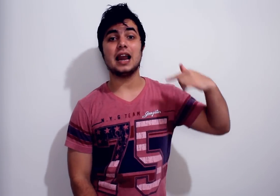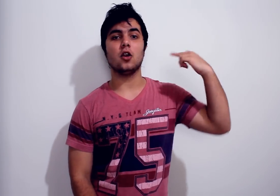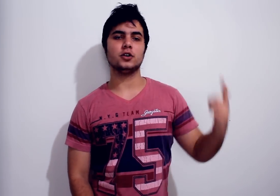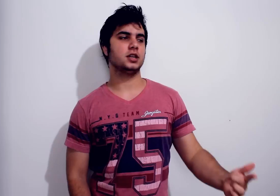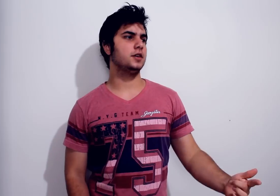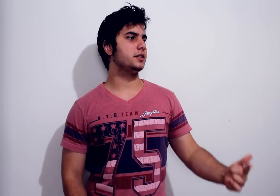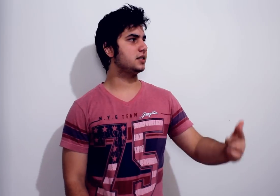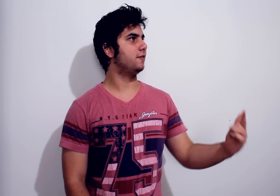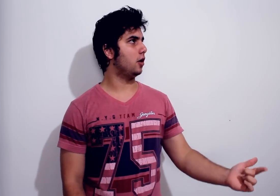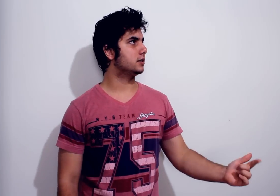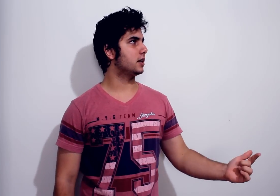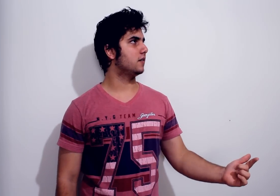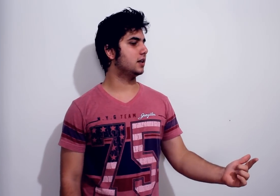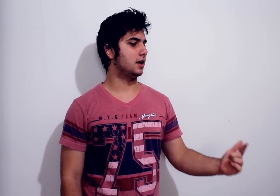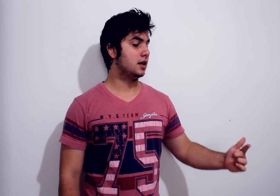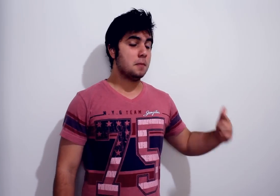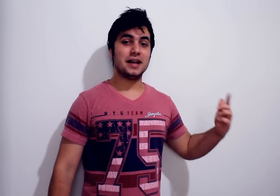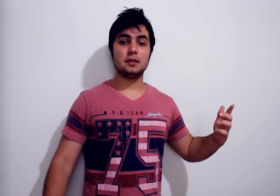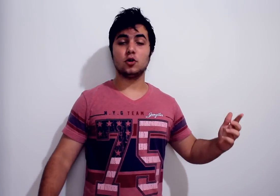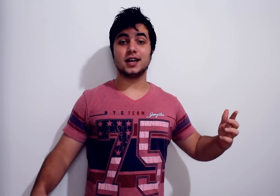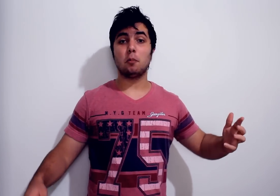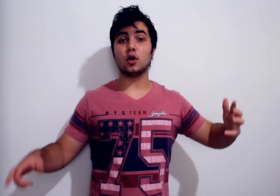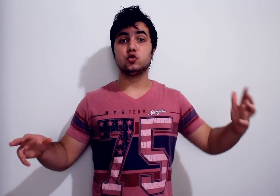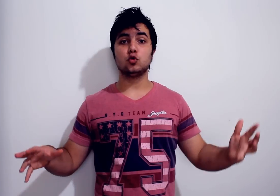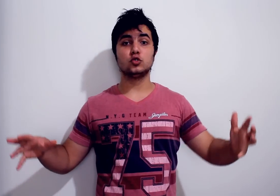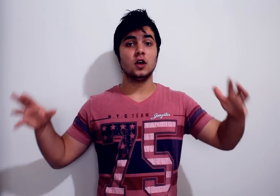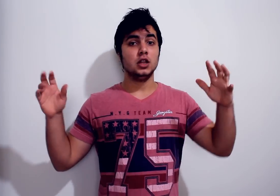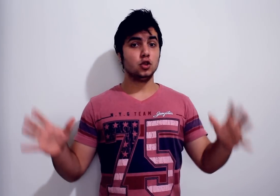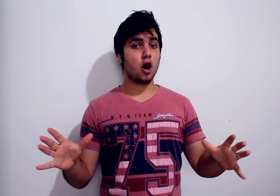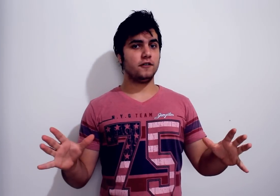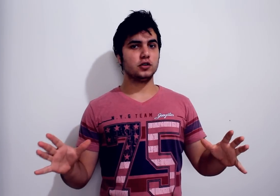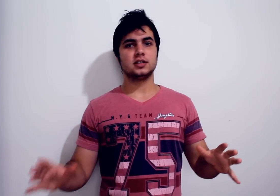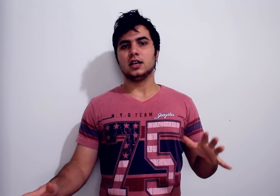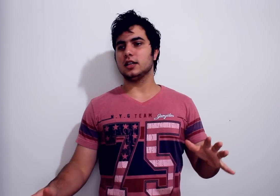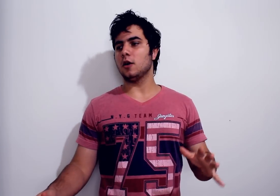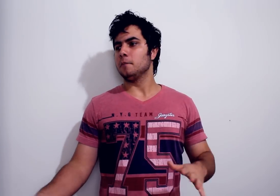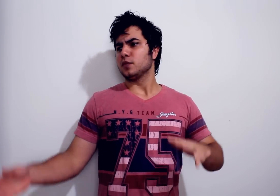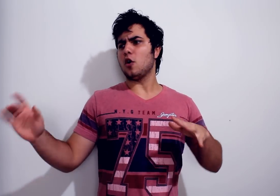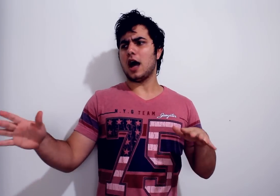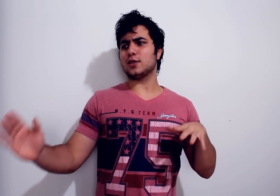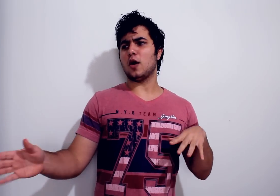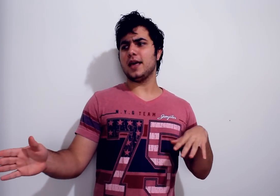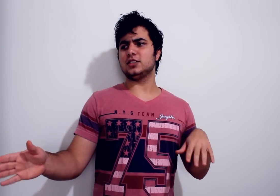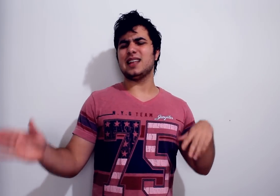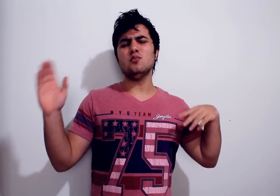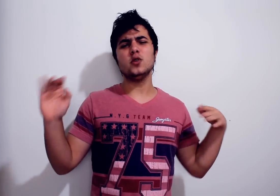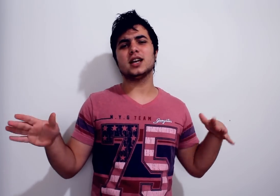loja, na verdade vai ser vlogs, né, que vai ter lá Mas é mostrando produtos novos, entendeu? Ó, atualmente tem muita